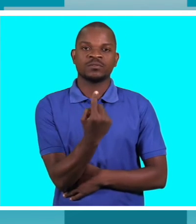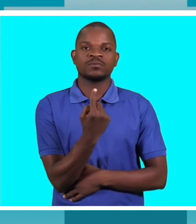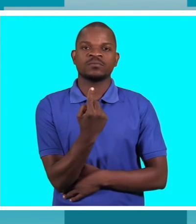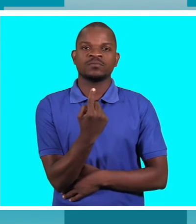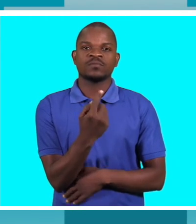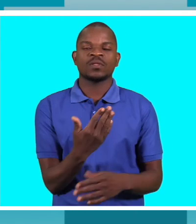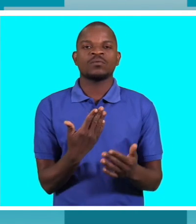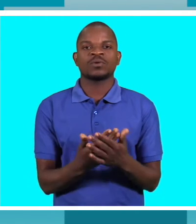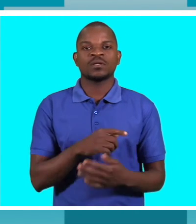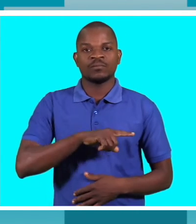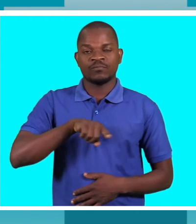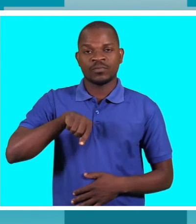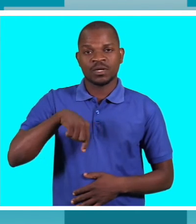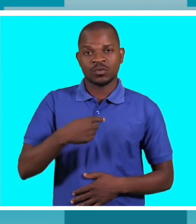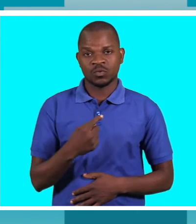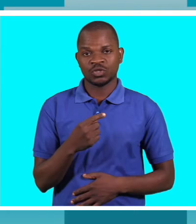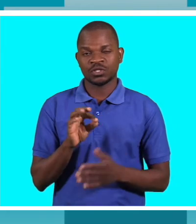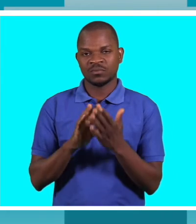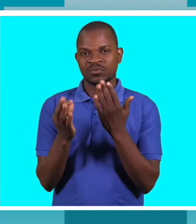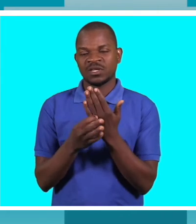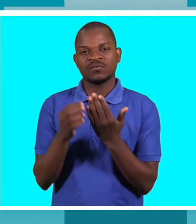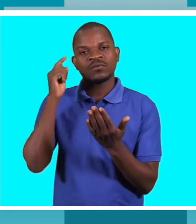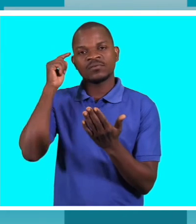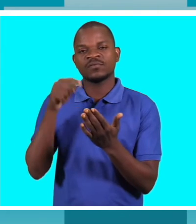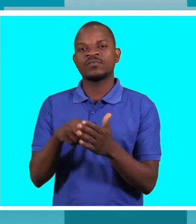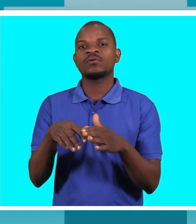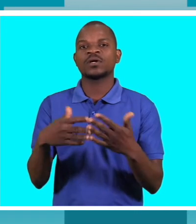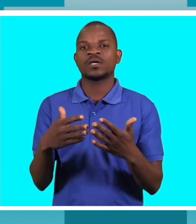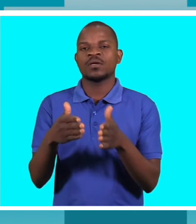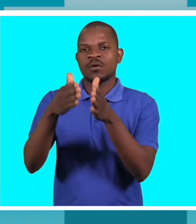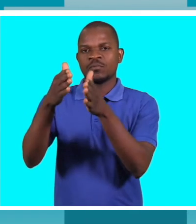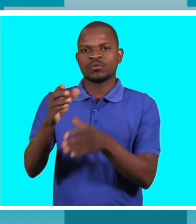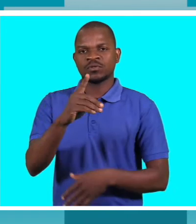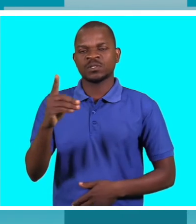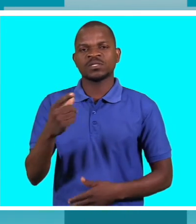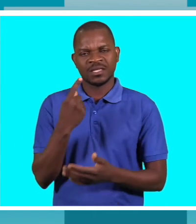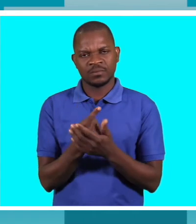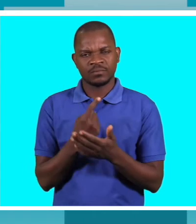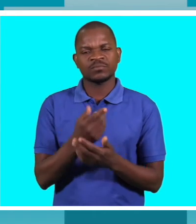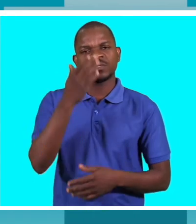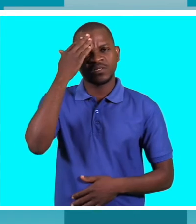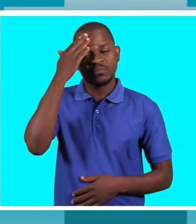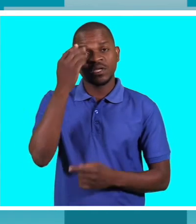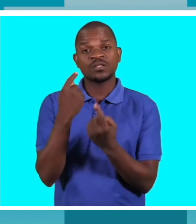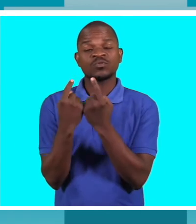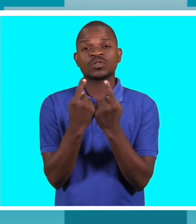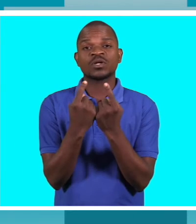nós a pessoa com deficiência ela tem o direito de saber o seu estado sem que esteja